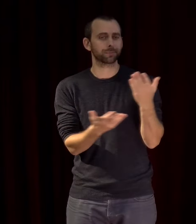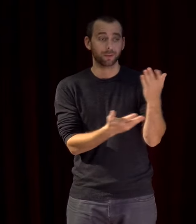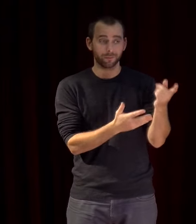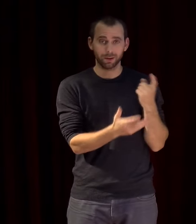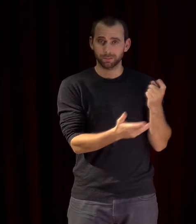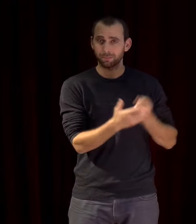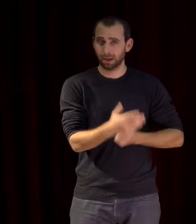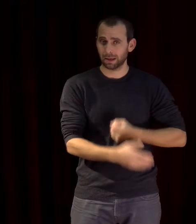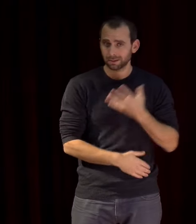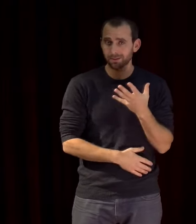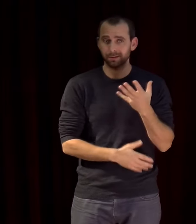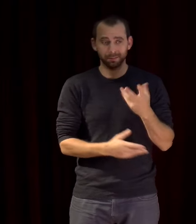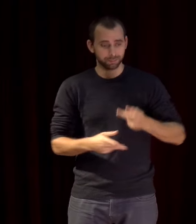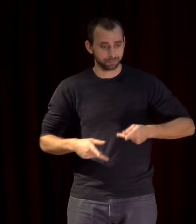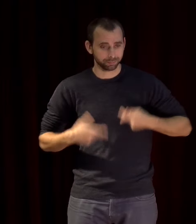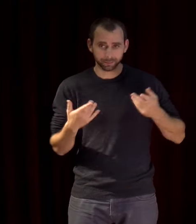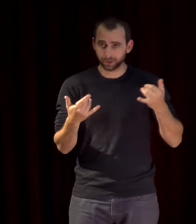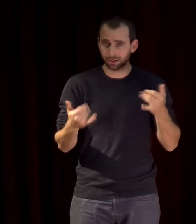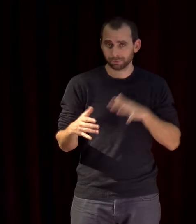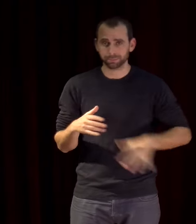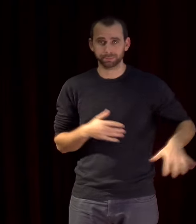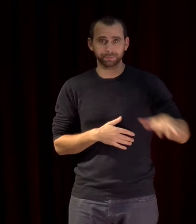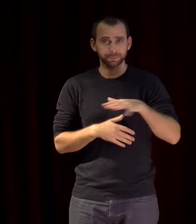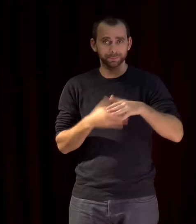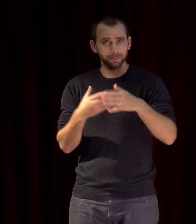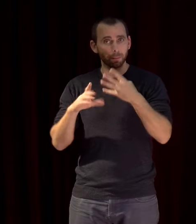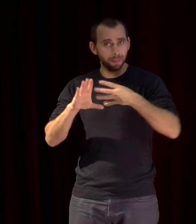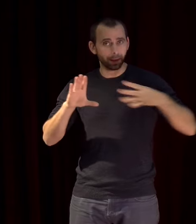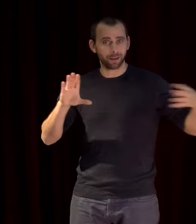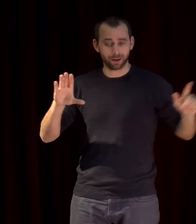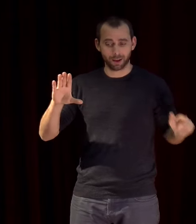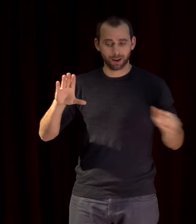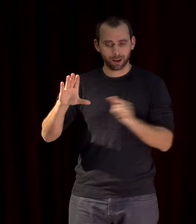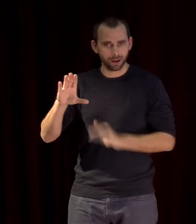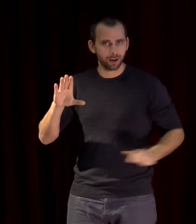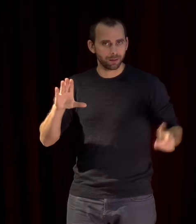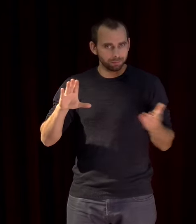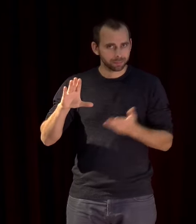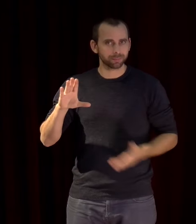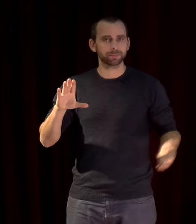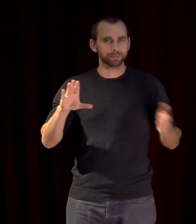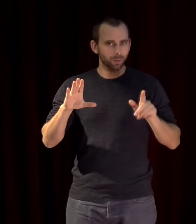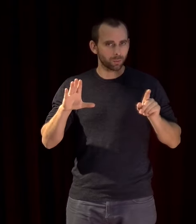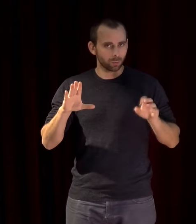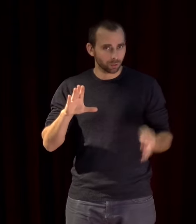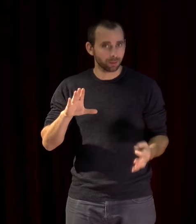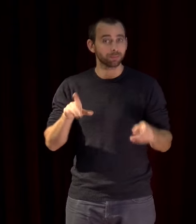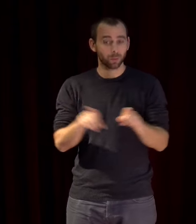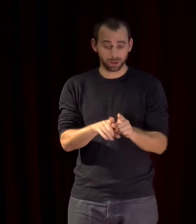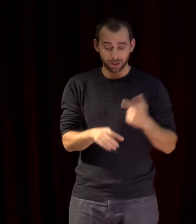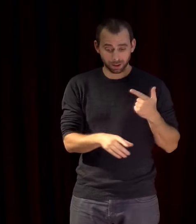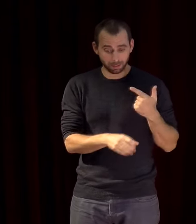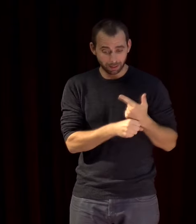artistes vivants et travaillants dans le bassin méditerranéen. Au cœur de cette Biennale, y a une semaine dans laquelle nous sommes,